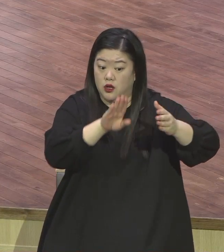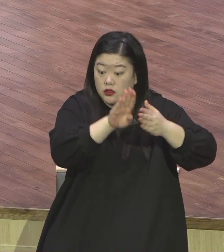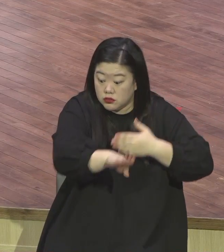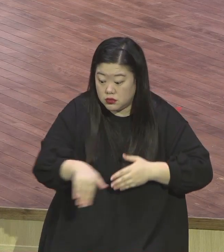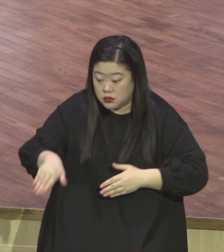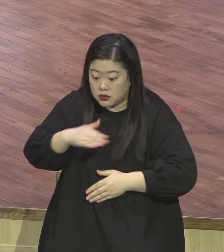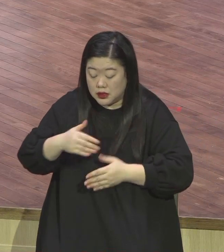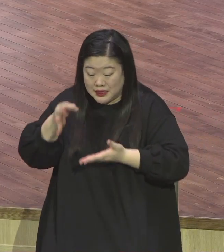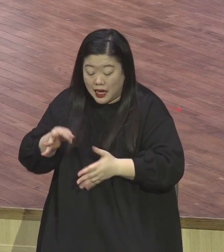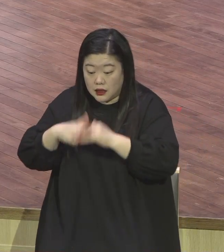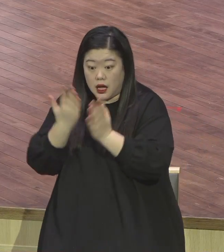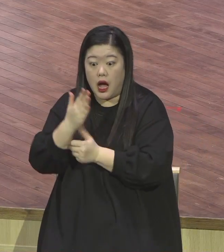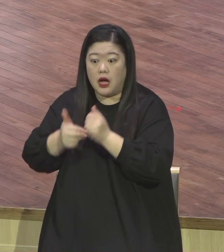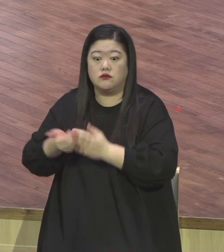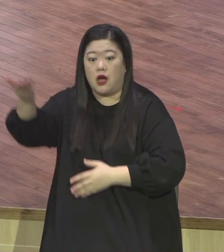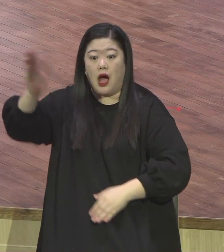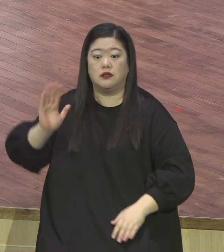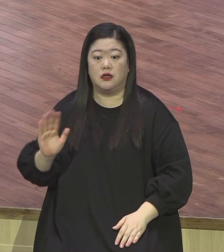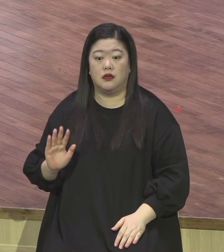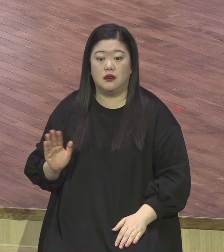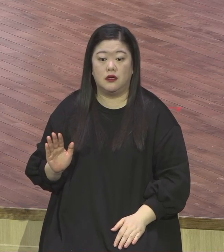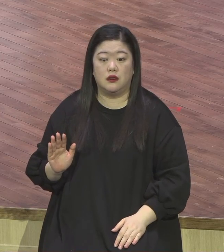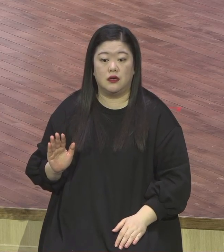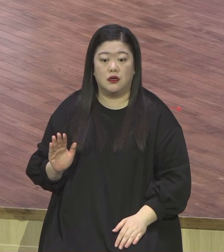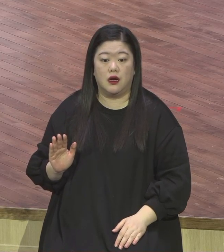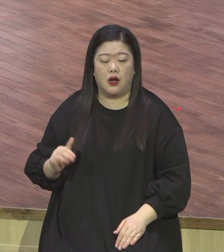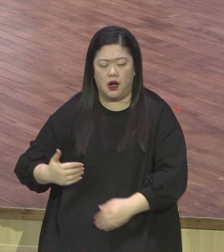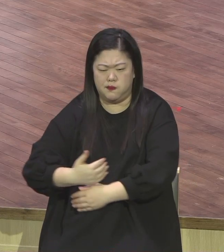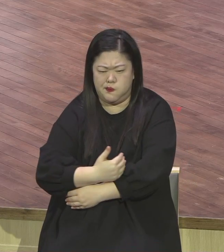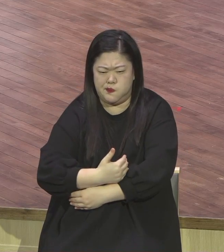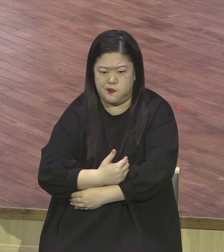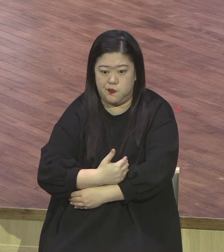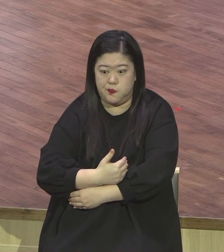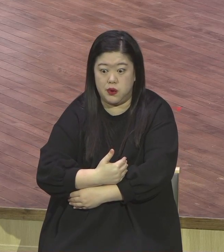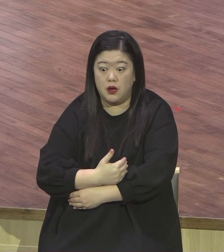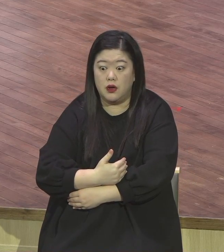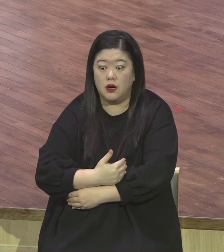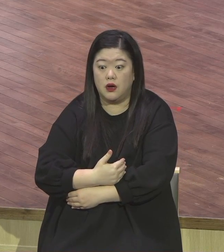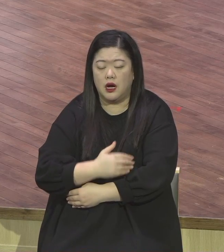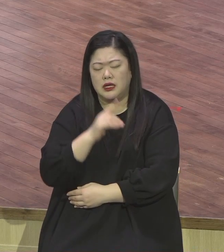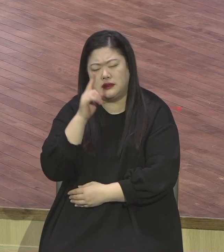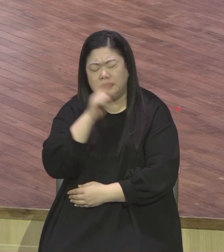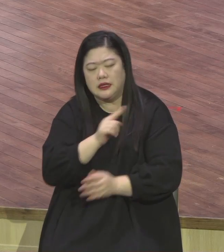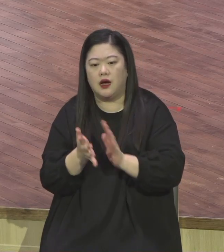부모를 공경하라는 하나님의 말씀을 인간의 유전을 가지고